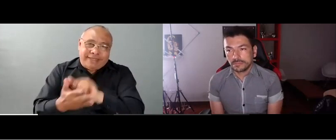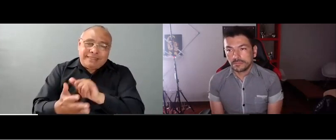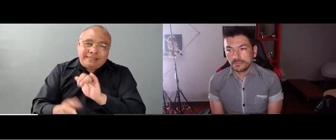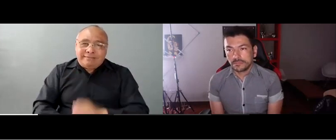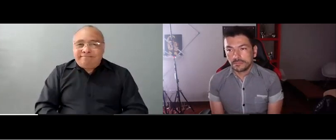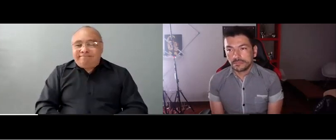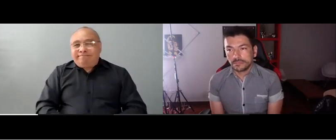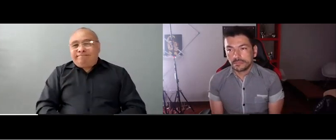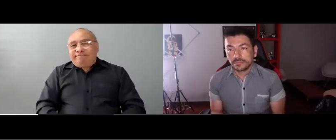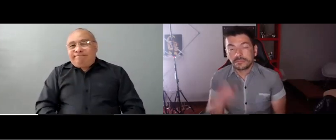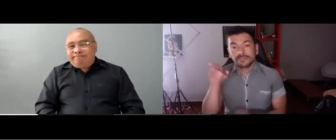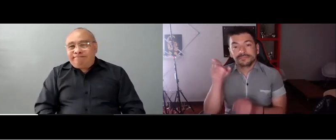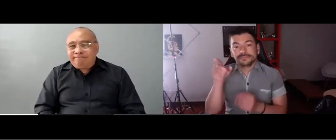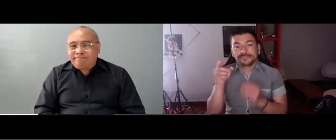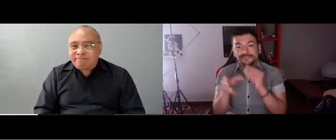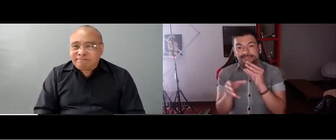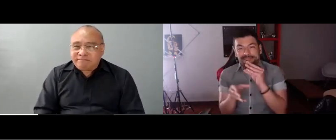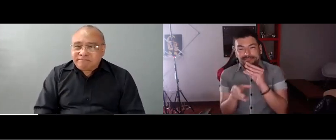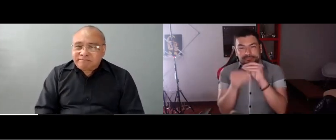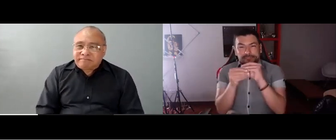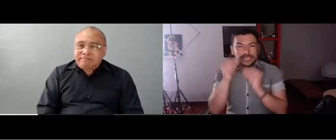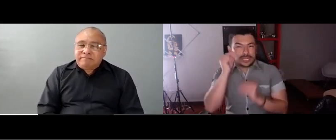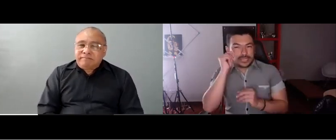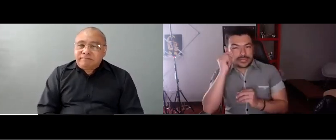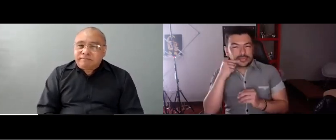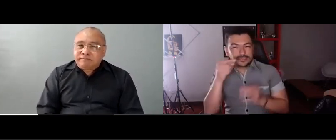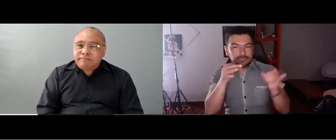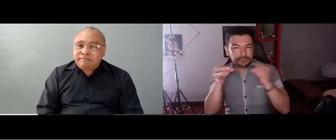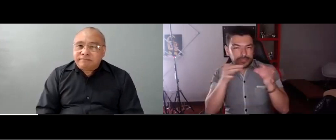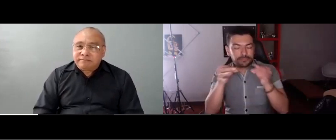la capacidad auditiva o las ayudas técnicas frente a la expedición de la licencia.